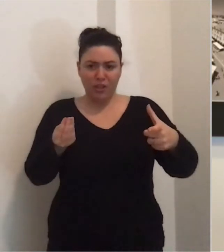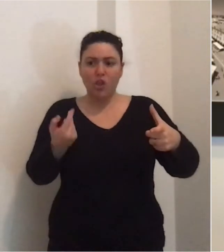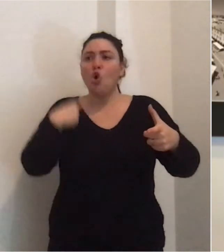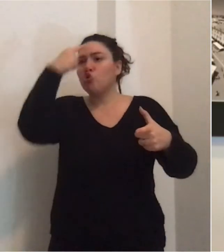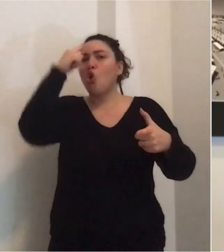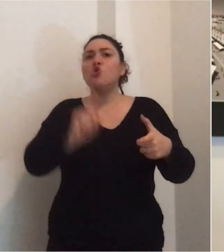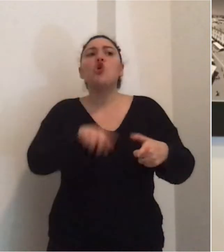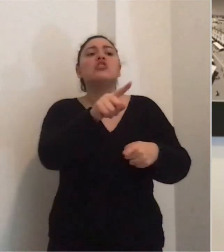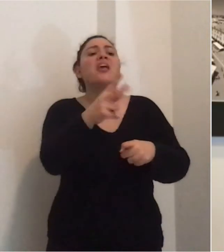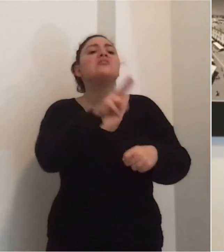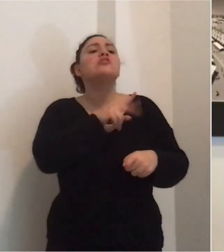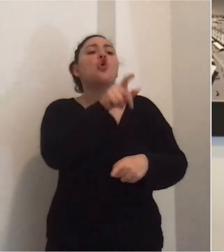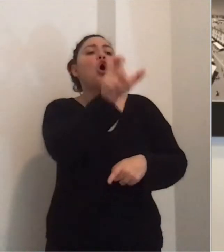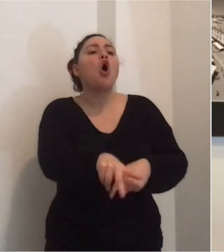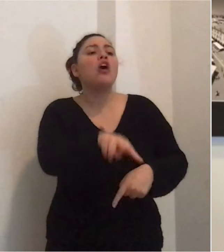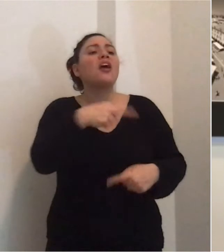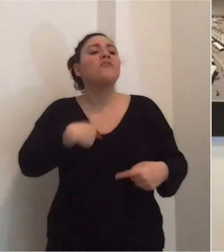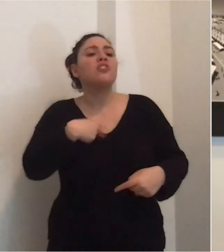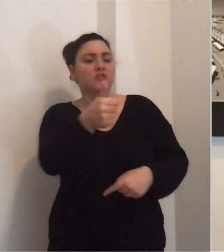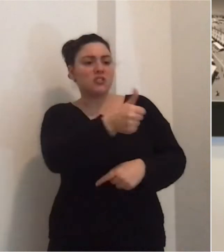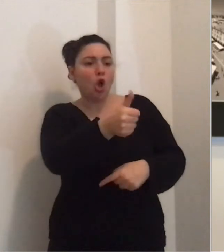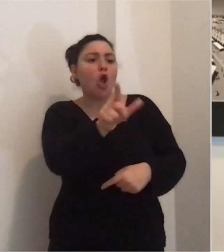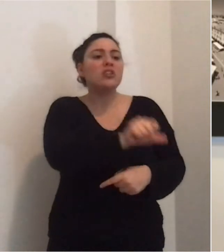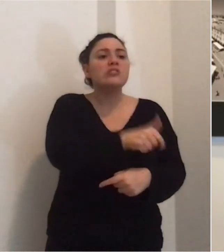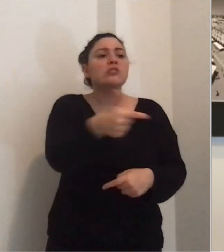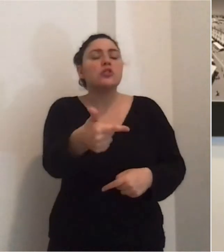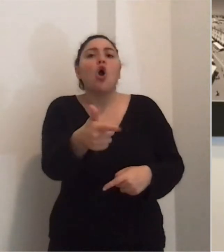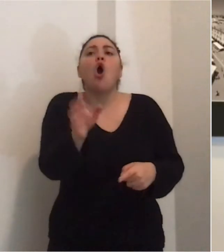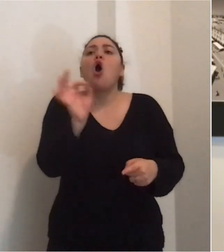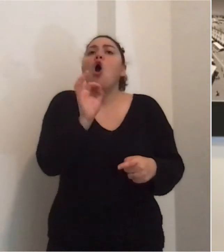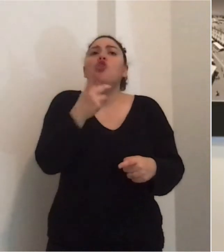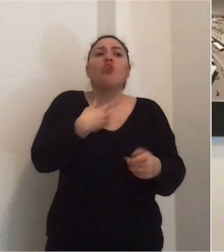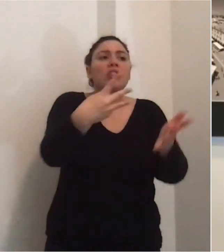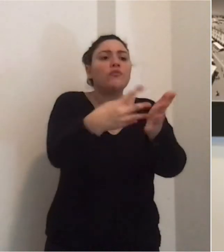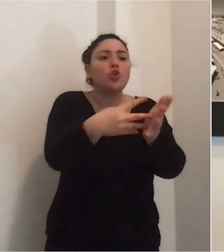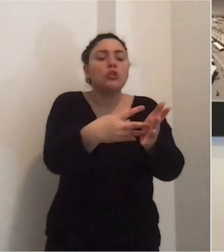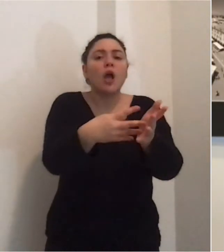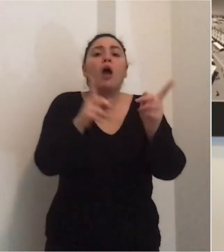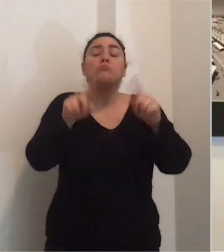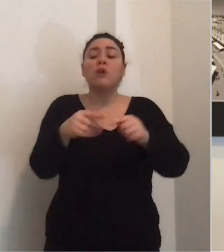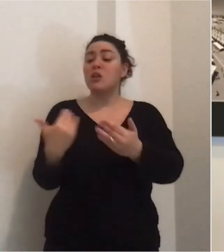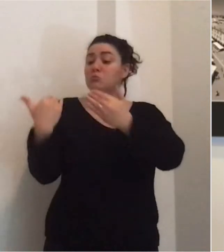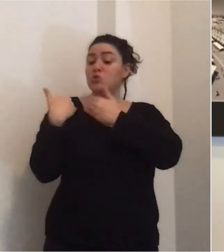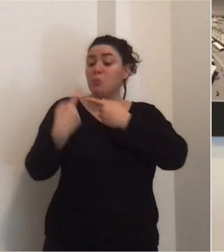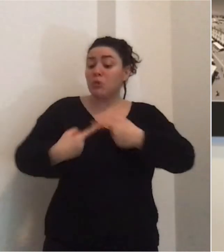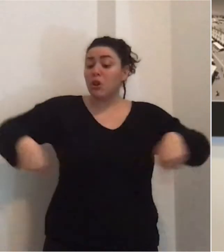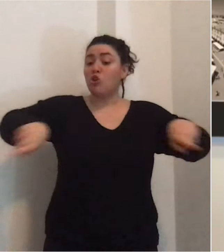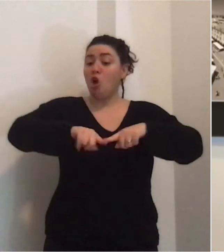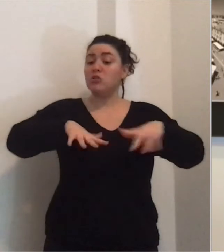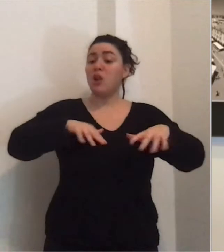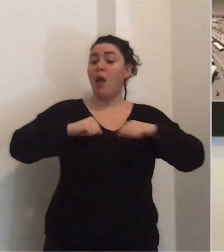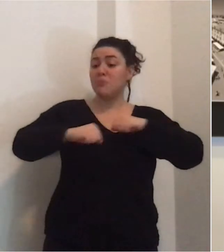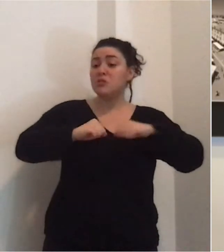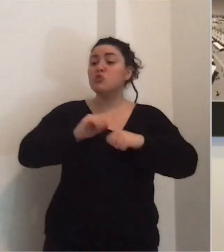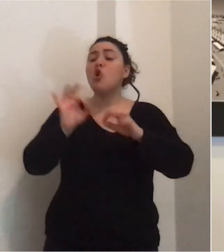convivenza con un altro gruppo familiare e se mi permettete penso che stia nelle responsabilità non soltanto dell